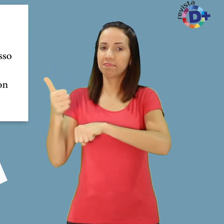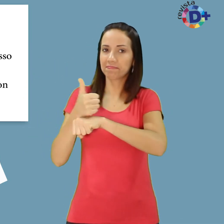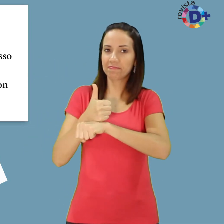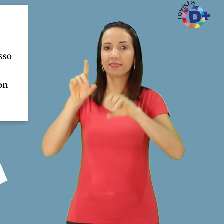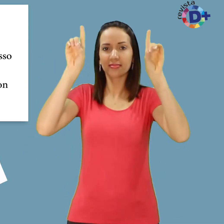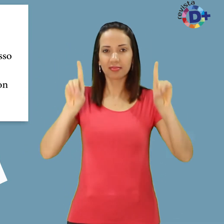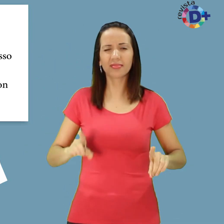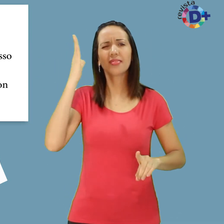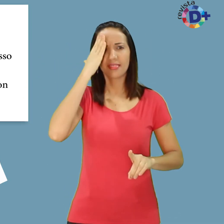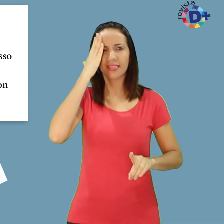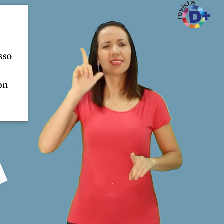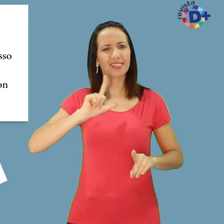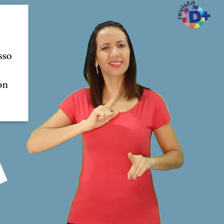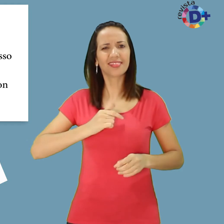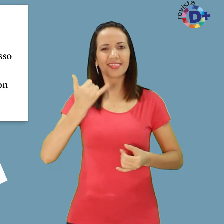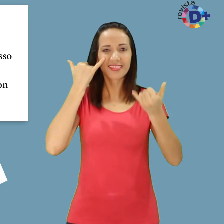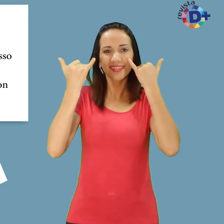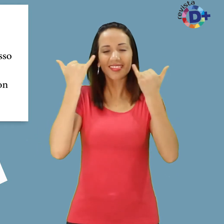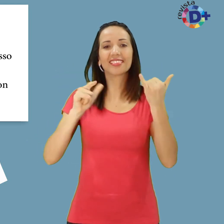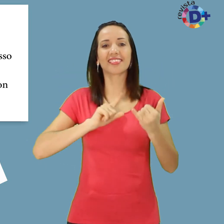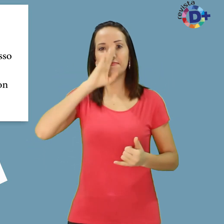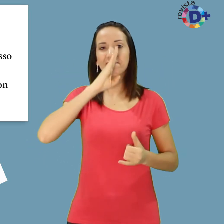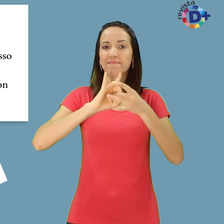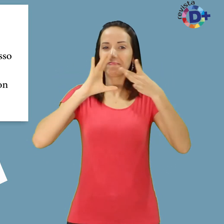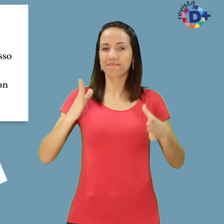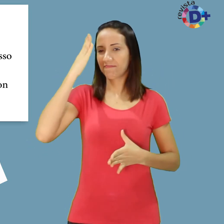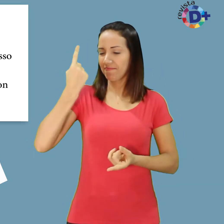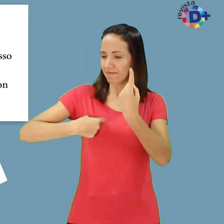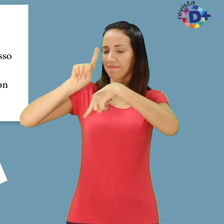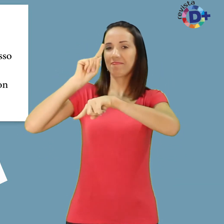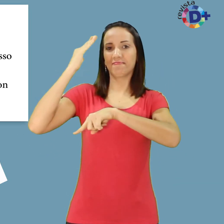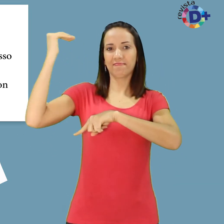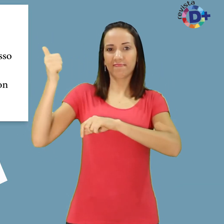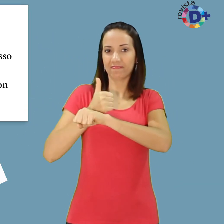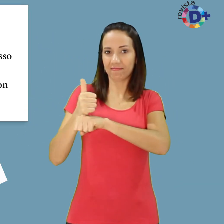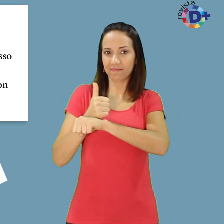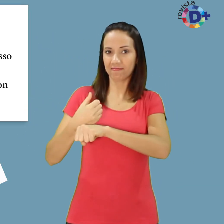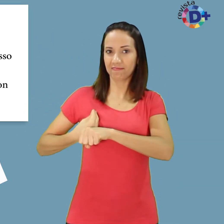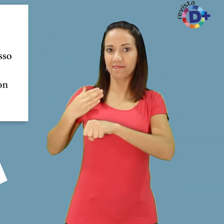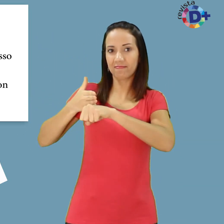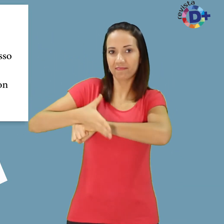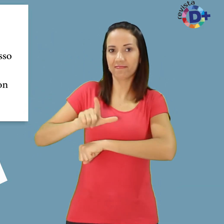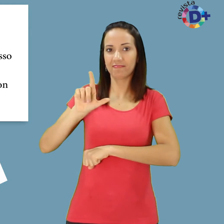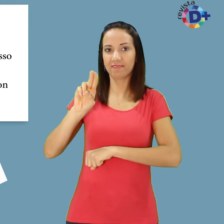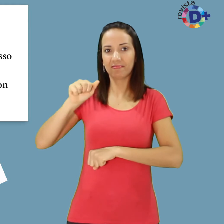sobre a gratuidade da Cato e como ter sucesso na carreira Participantes Luana Marley,